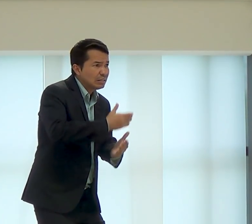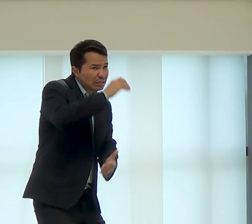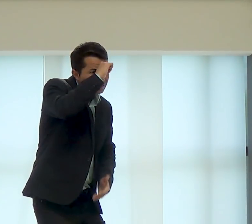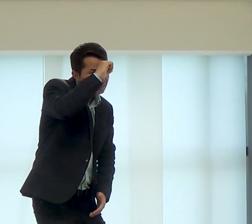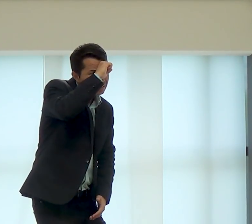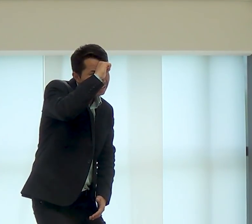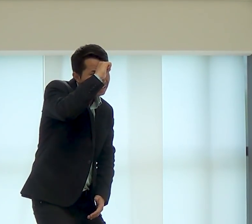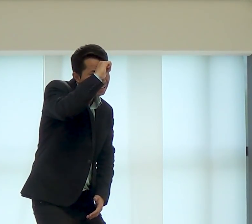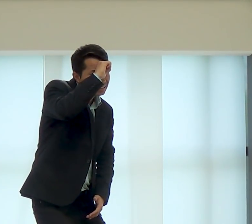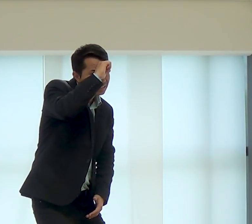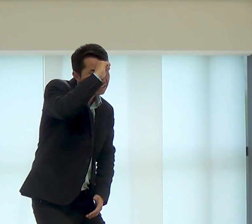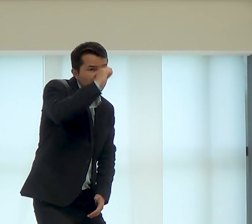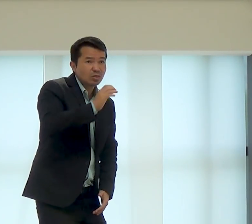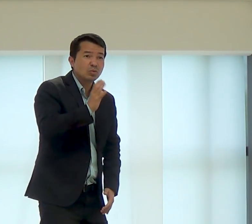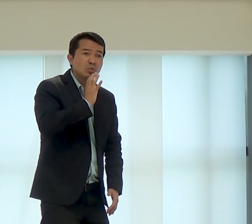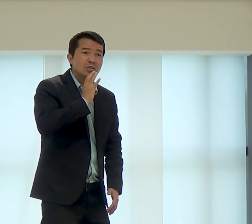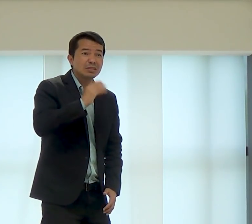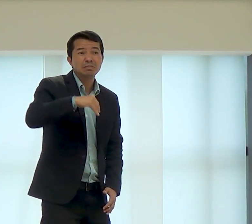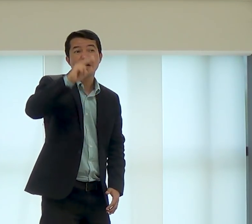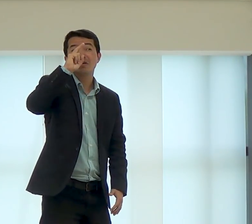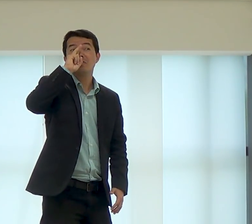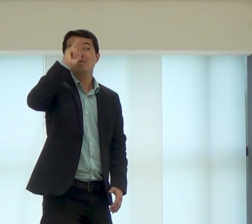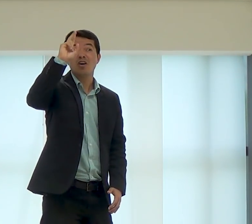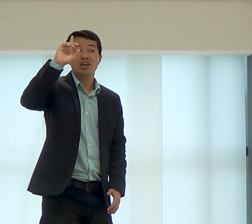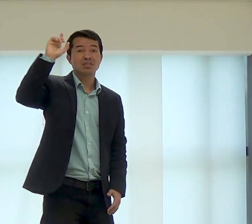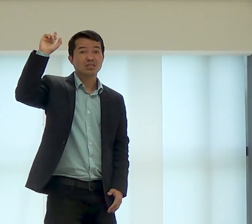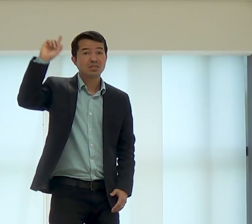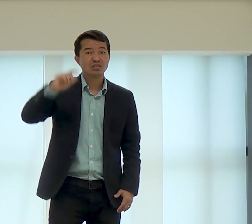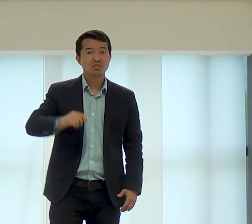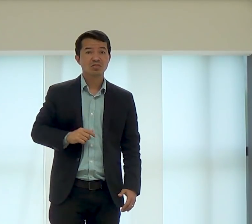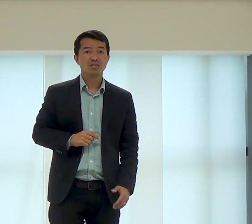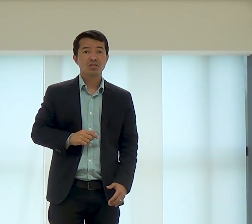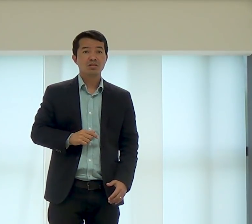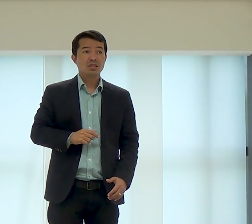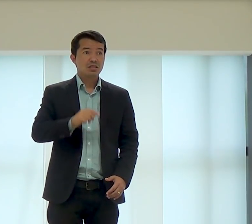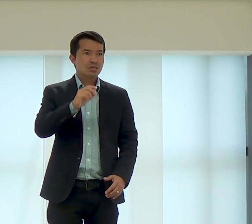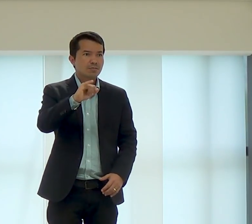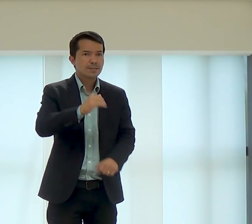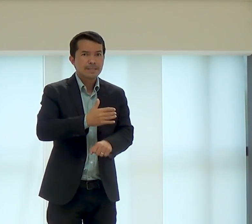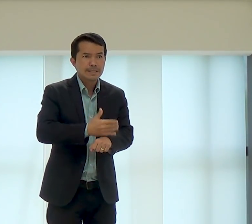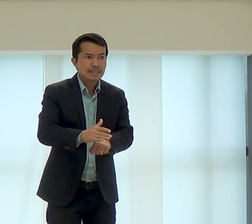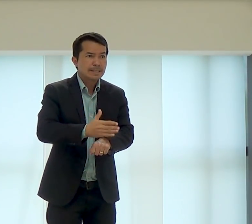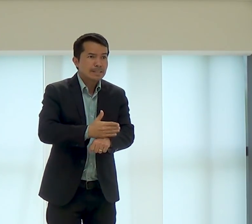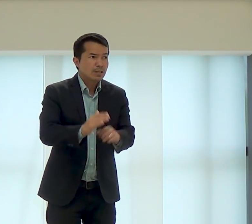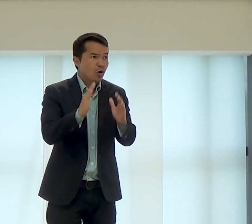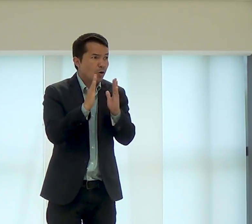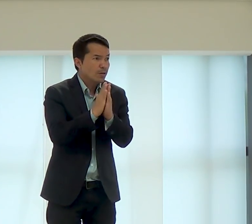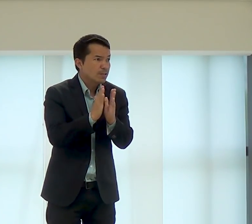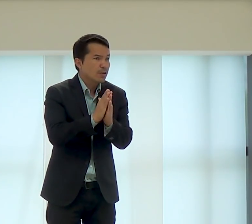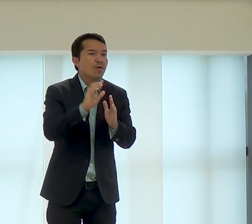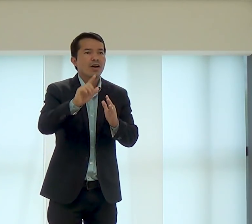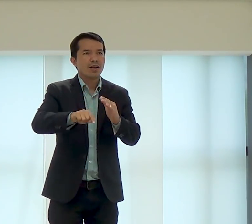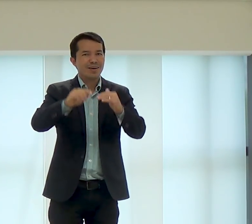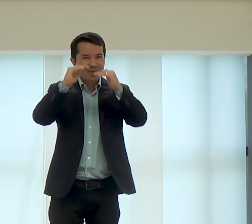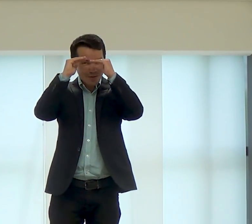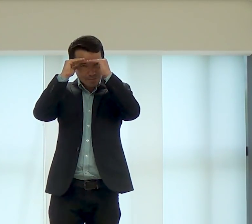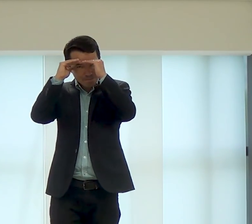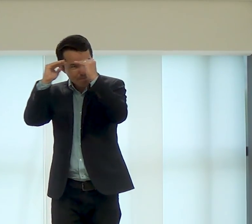precisa esse exercício continuar em casa, nos fortalecer em Deus, se fortalecer em Deus, a